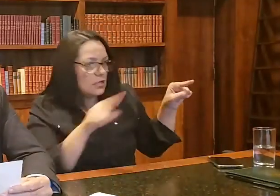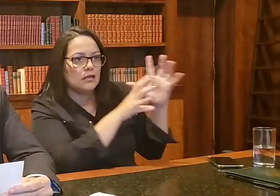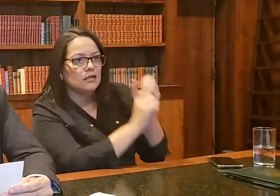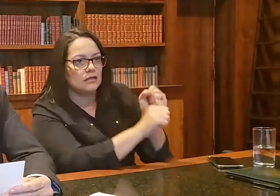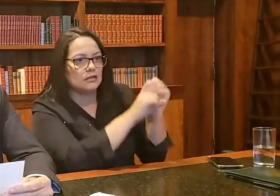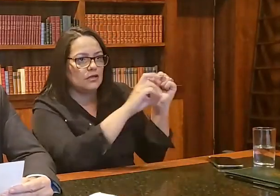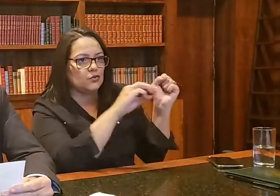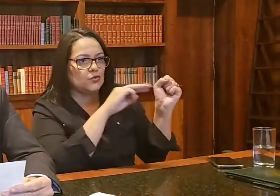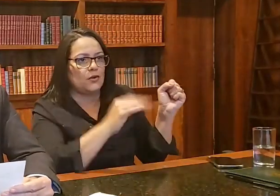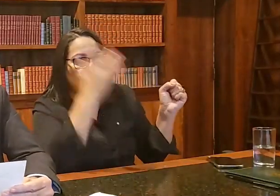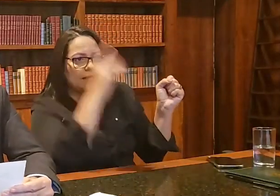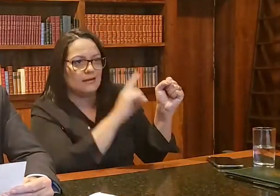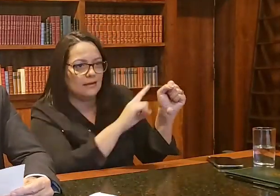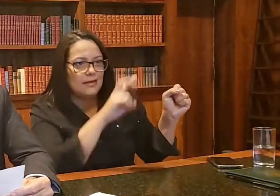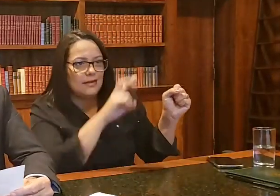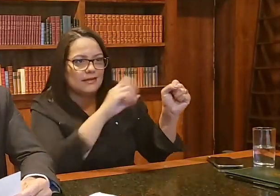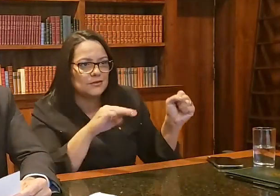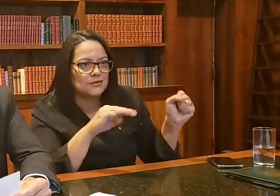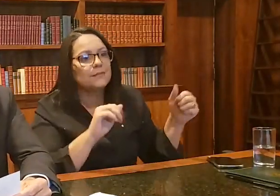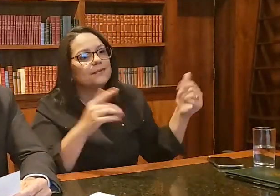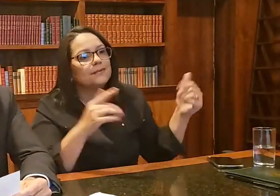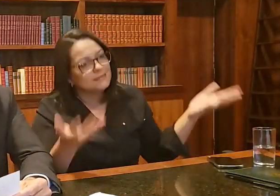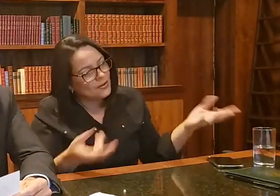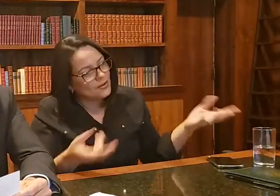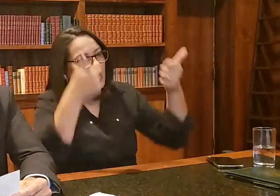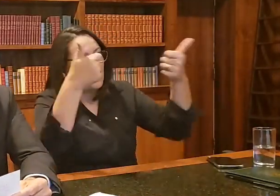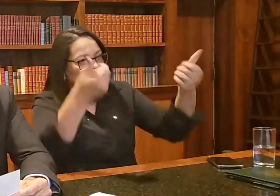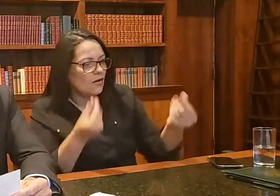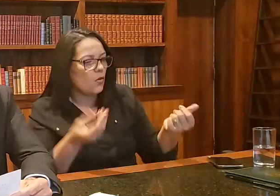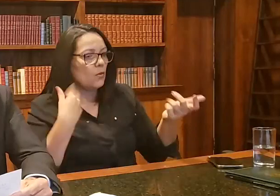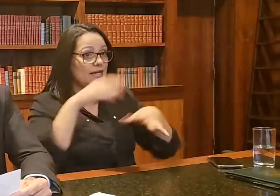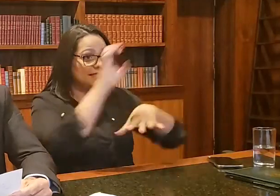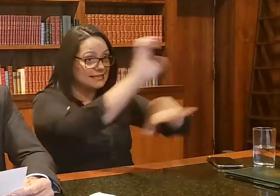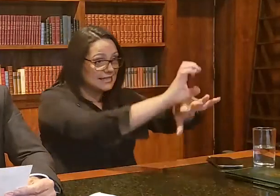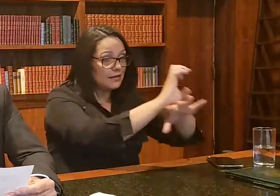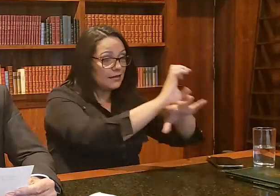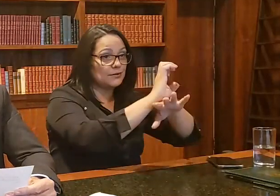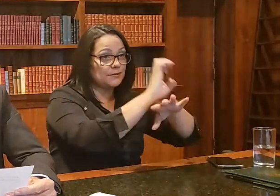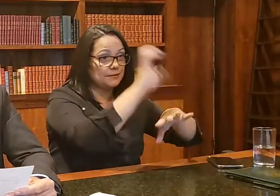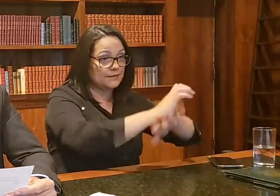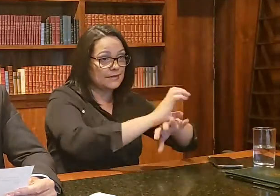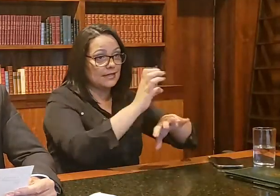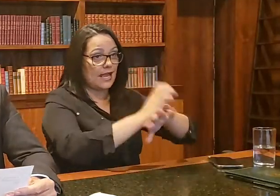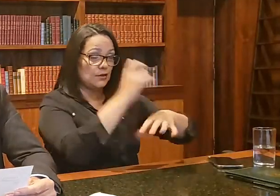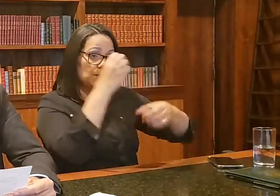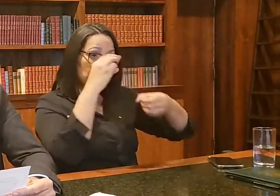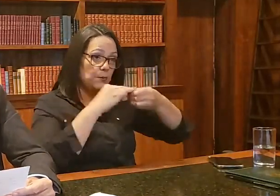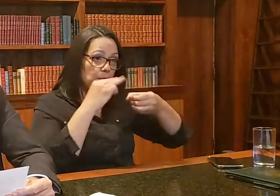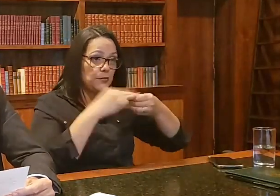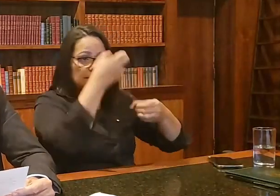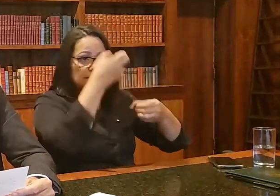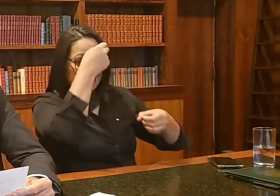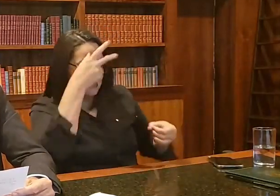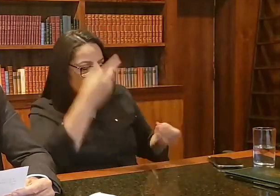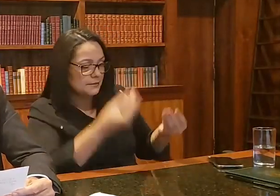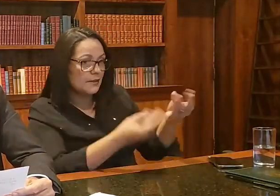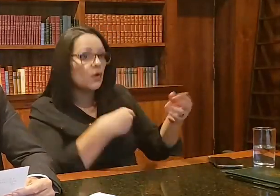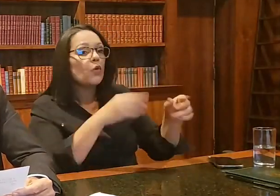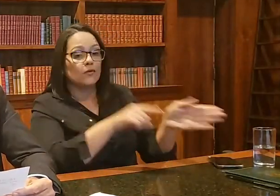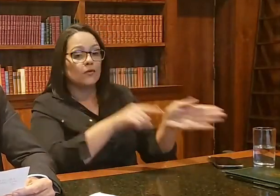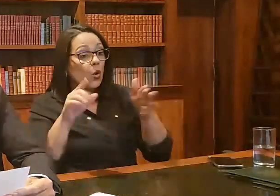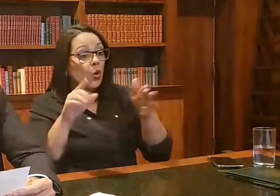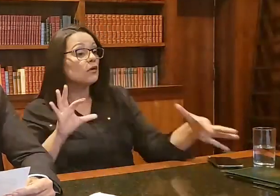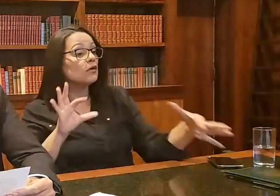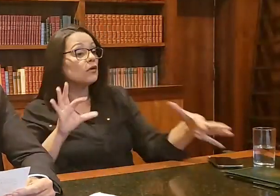melhor interlocução entre a ponta da linha de estados e municípios com o Ministério da Saúde para que cada vez mais